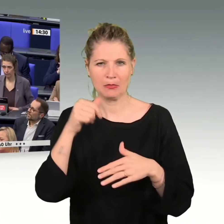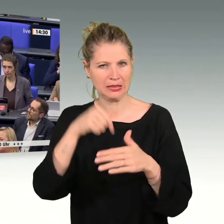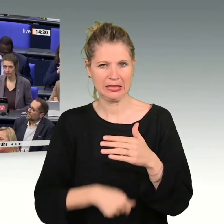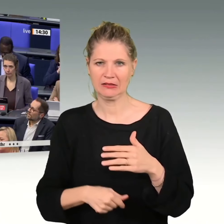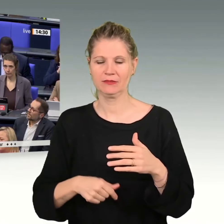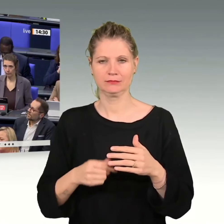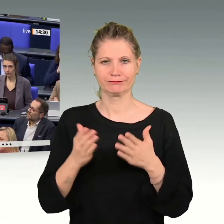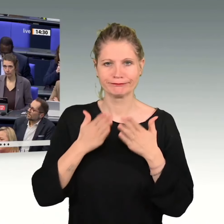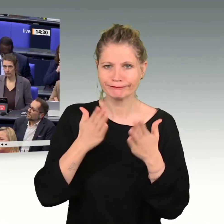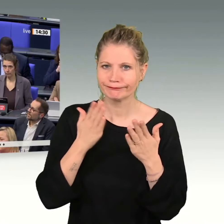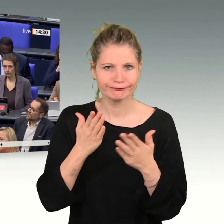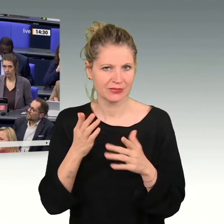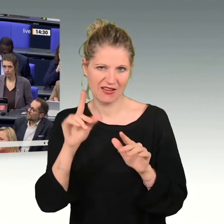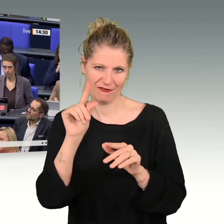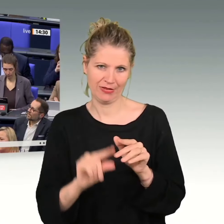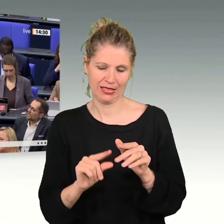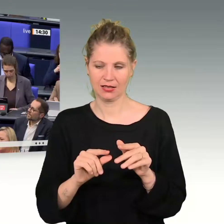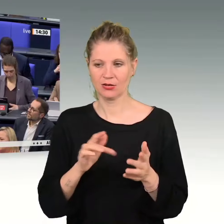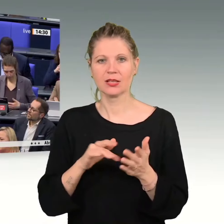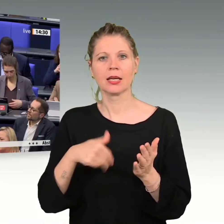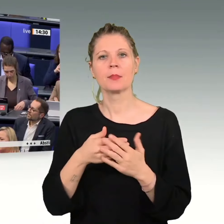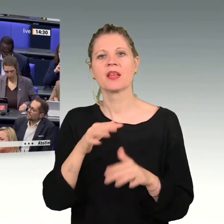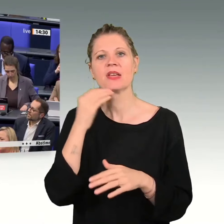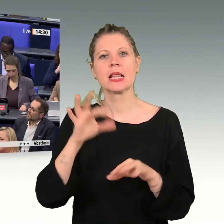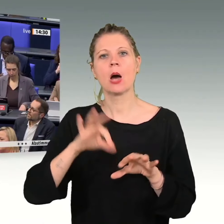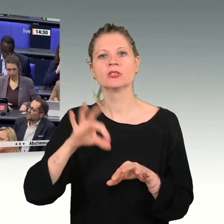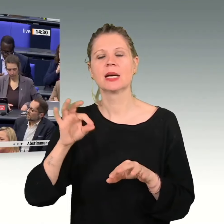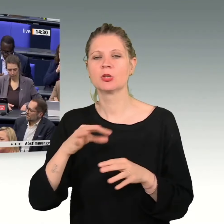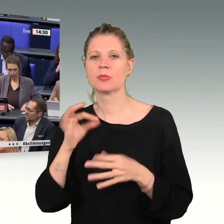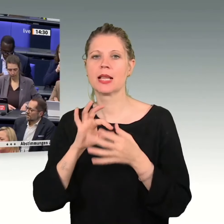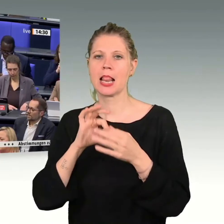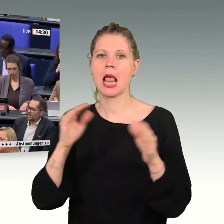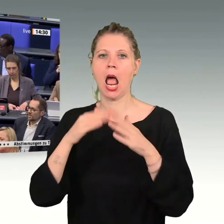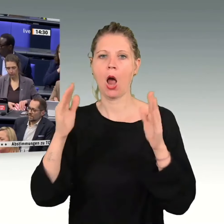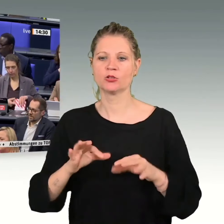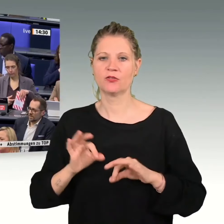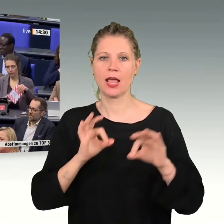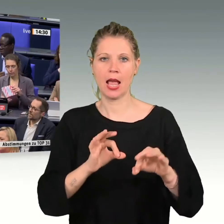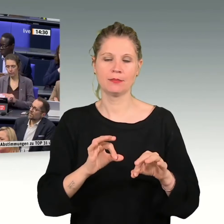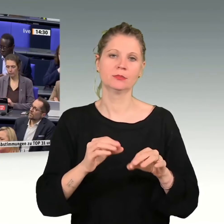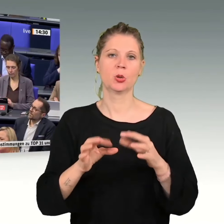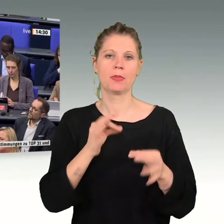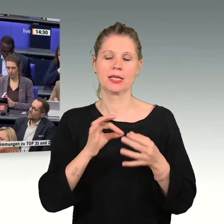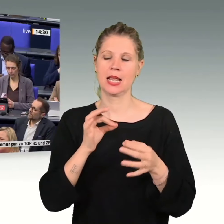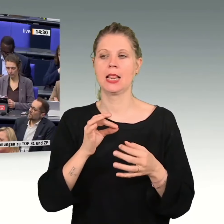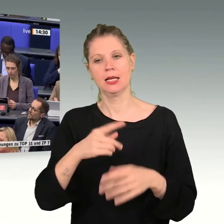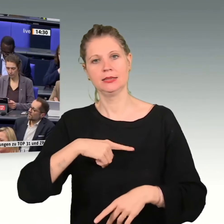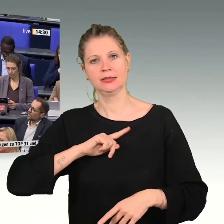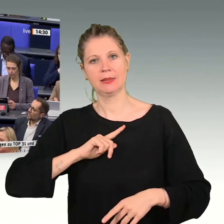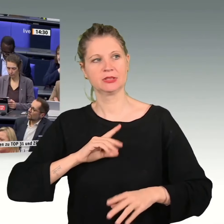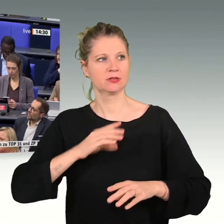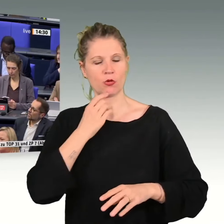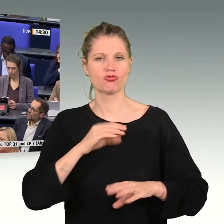Erbschaftsrecht kennt viele Ausnahmen, gerade wenn es darum geht, Häuser zu vererben, wenn man sie da selber nutzt. Da ist Ihre Darstellung falsch.